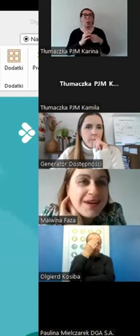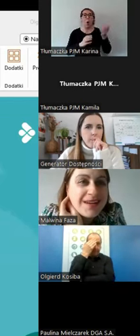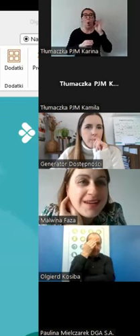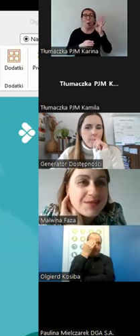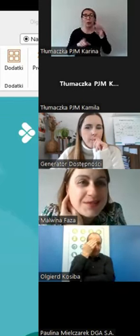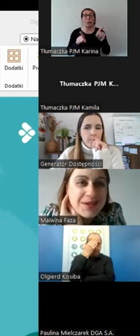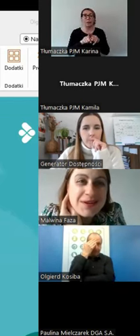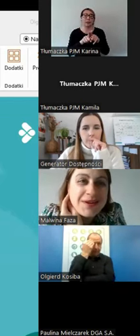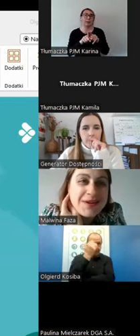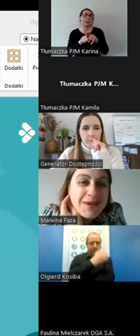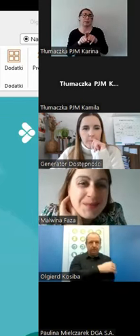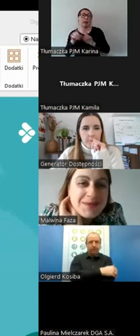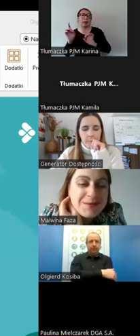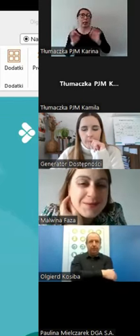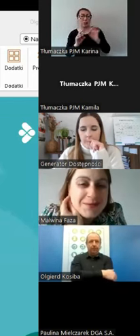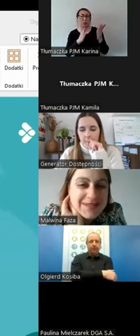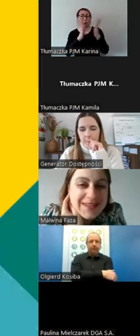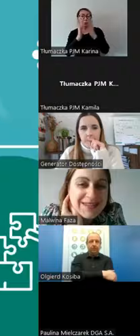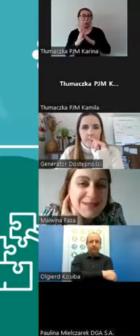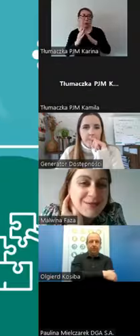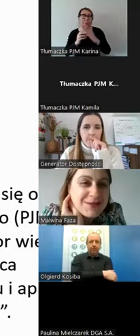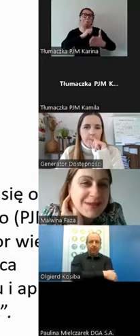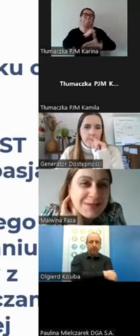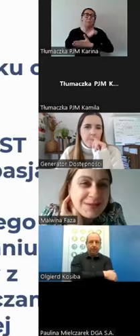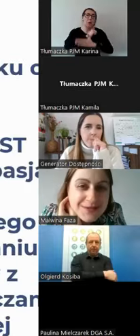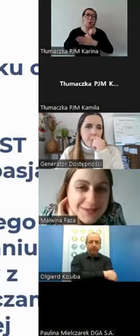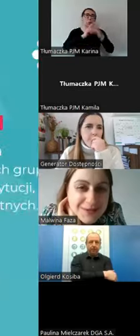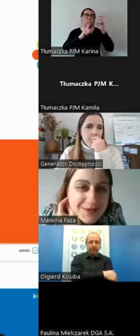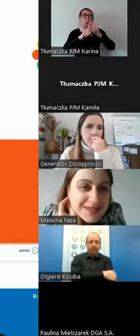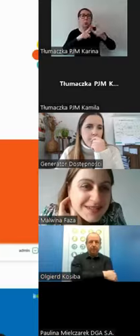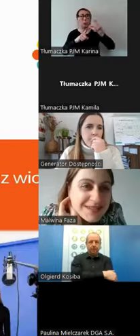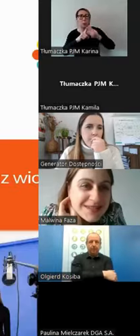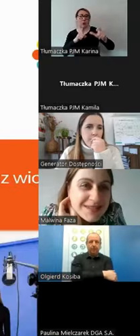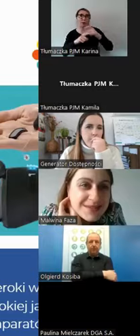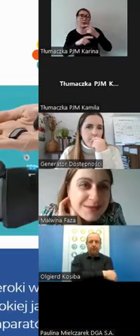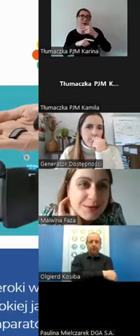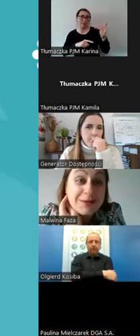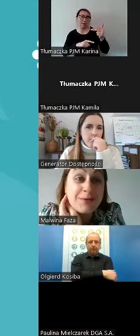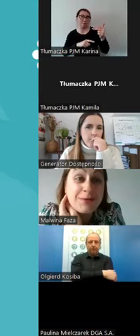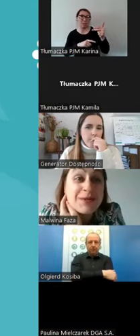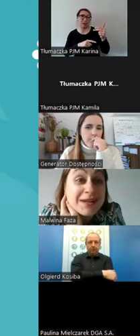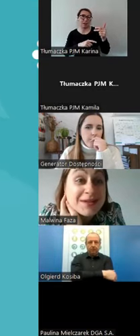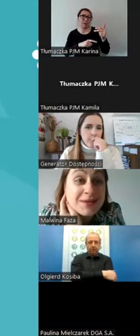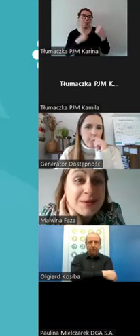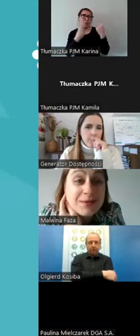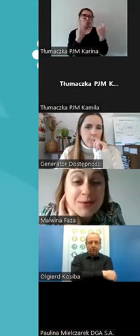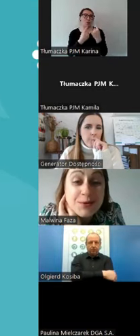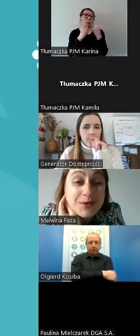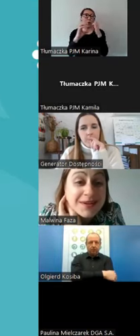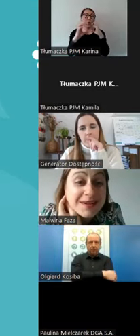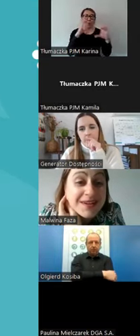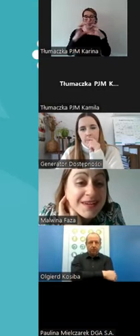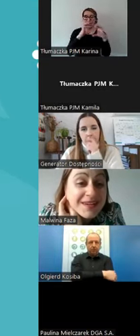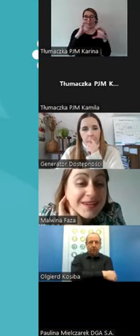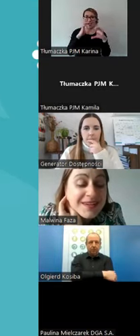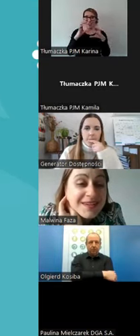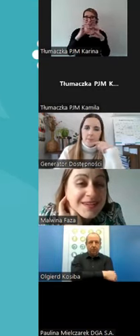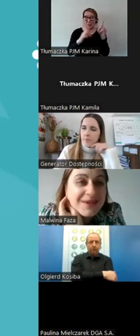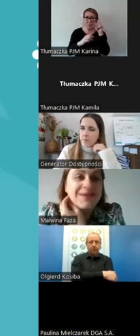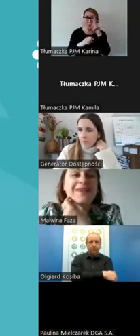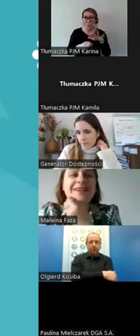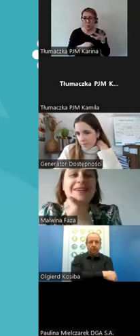taką ściągę z takich podstawowych zagadnień związanych właśnie z sytuacją komunikacyjną głuchych.